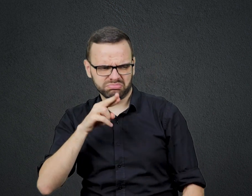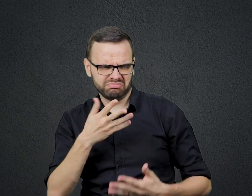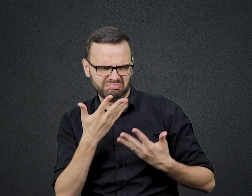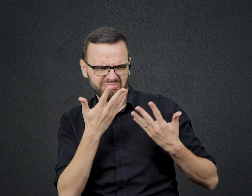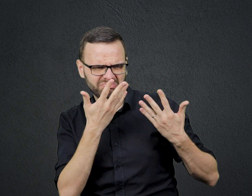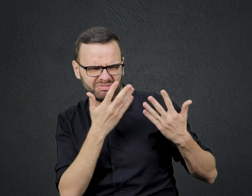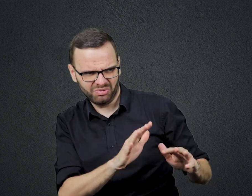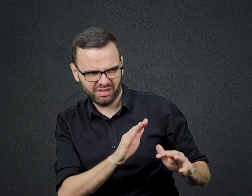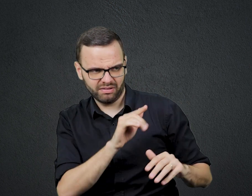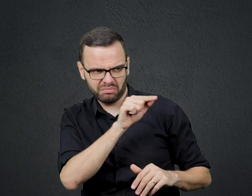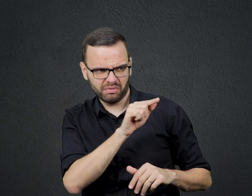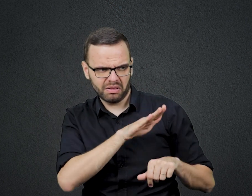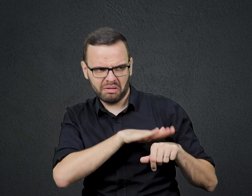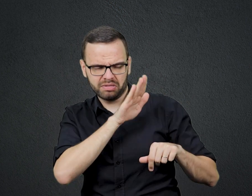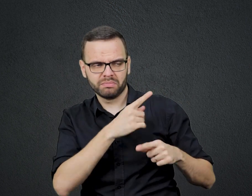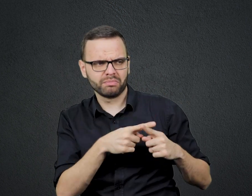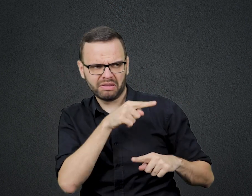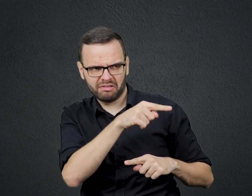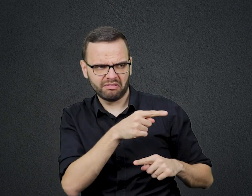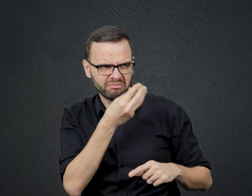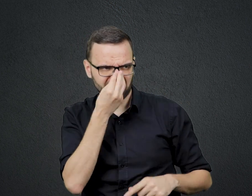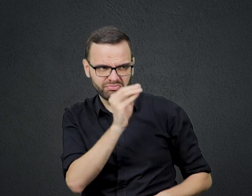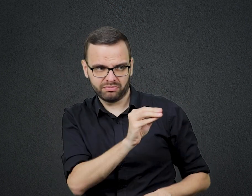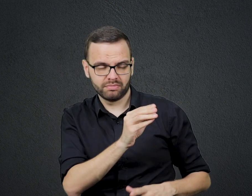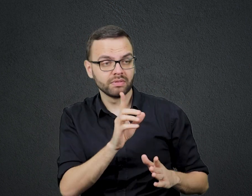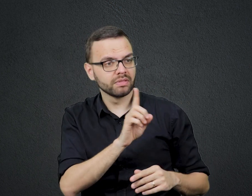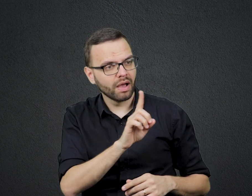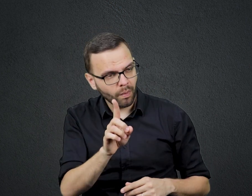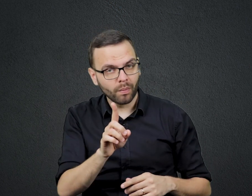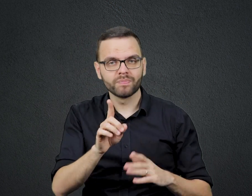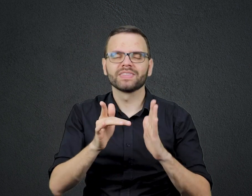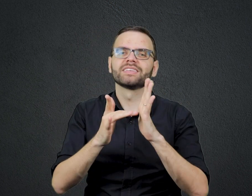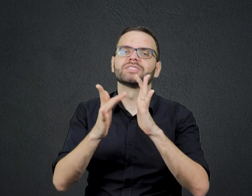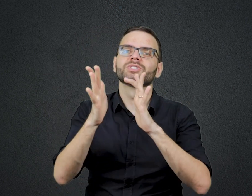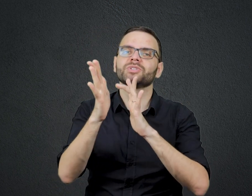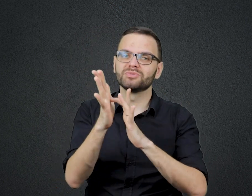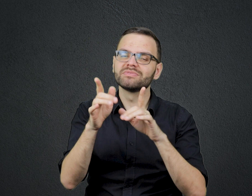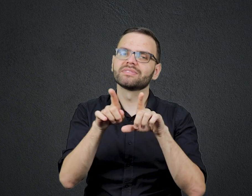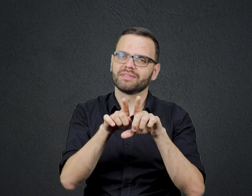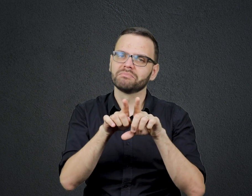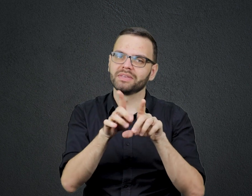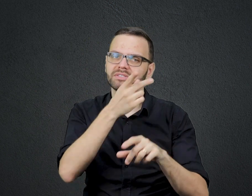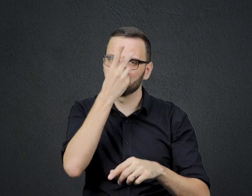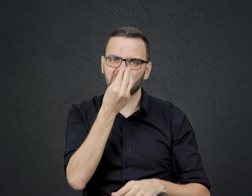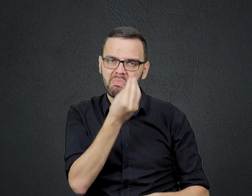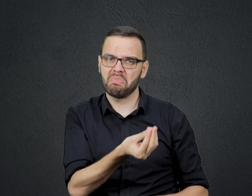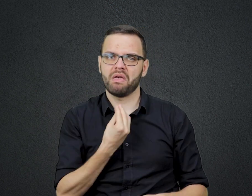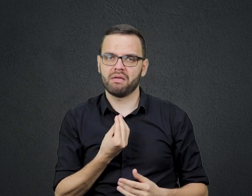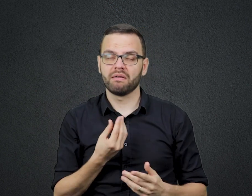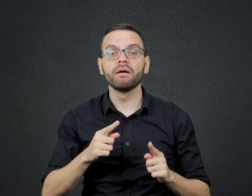seja Nosso exemplo é Jesus É claro que ele sabia Que apenas um dos leprosos voltaria Mas mesmo